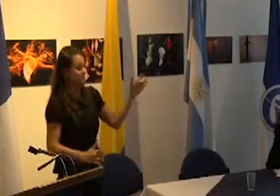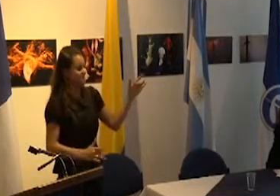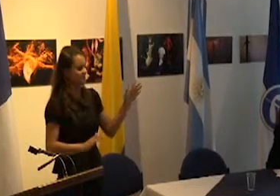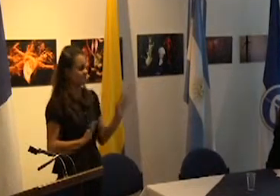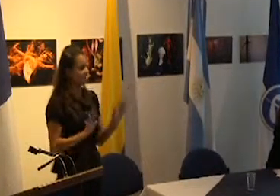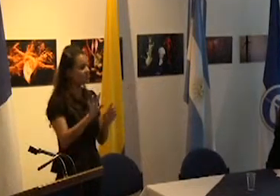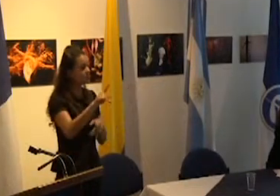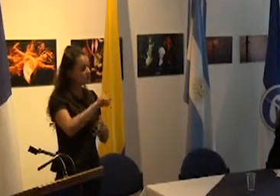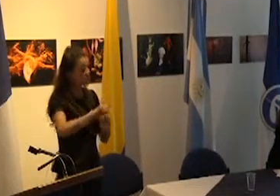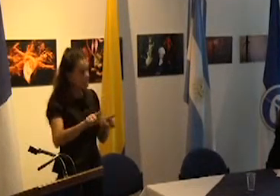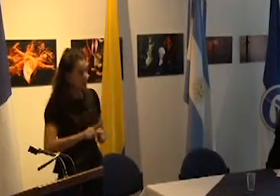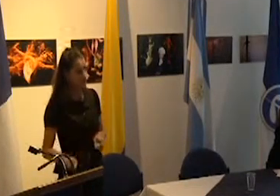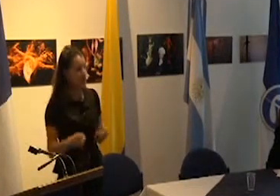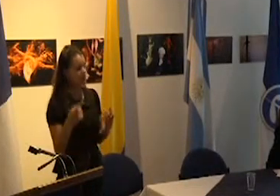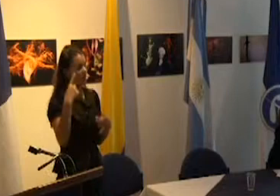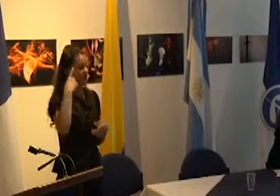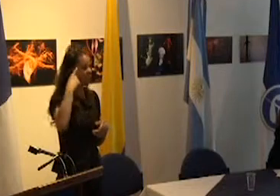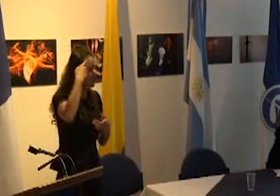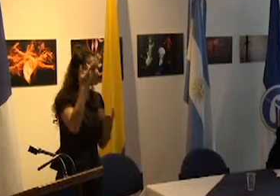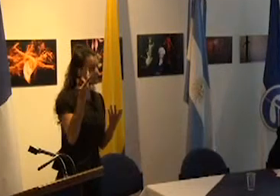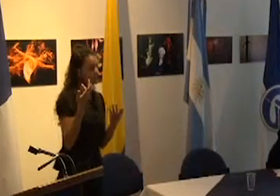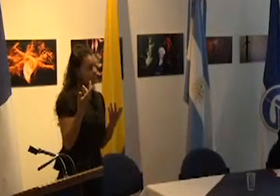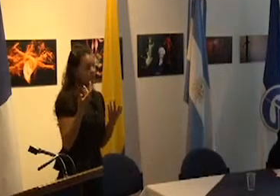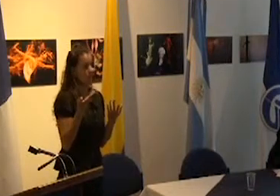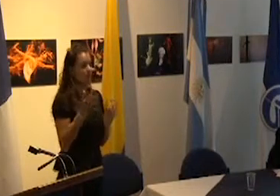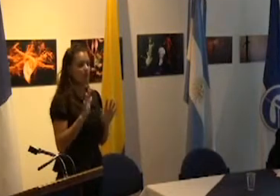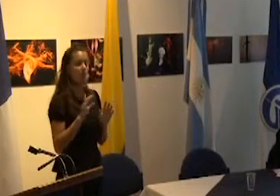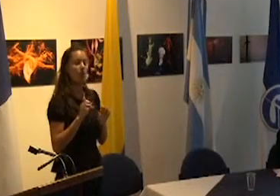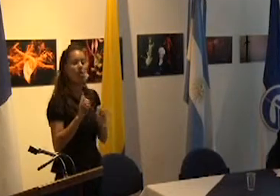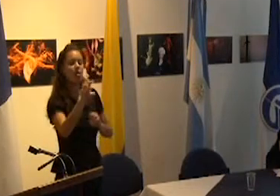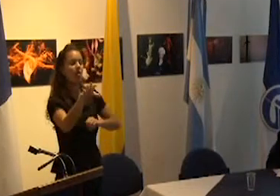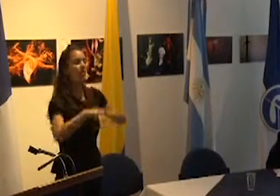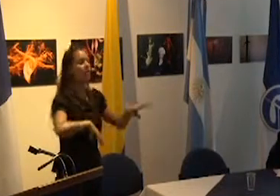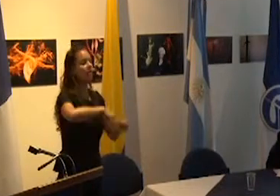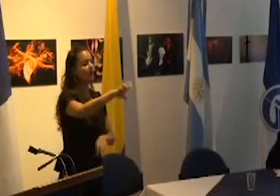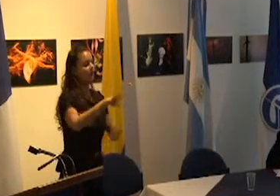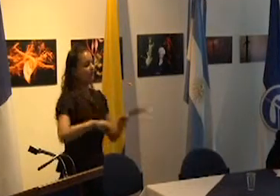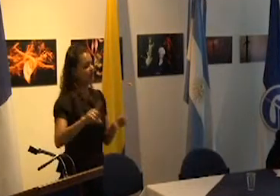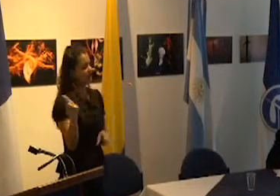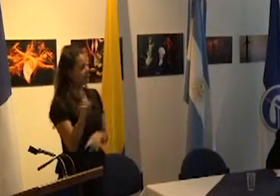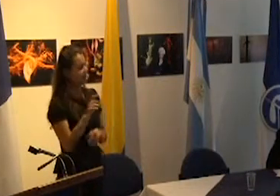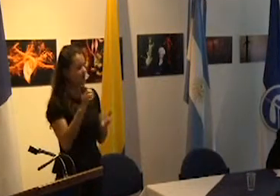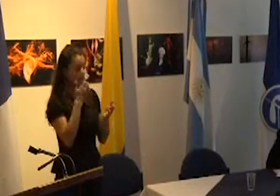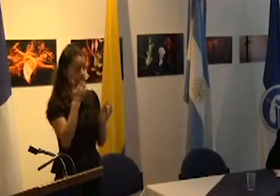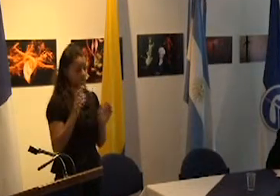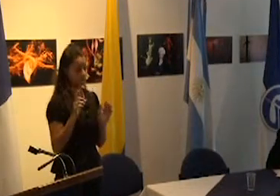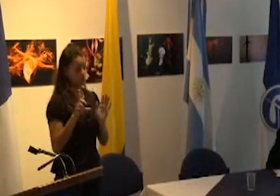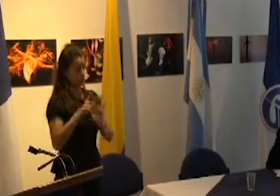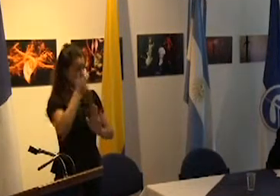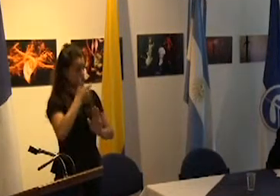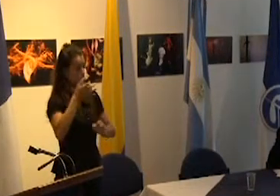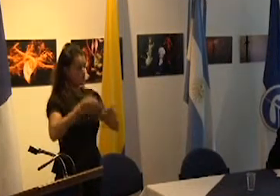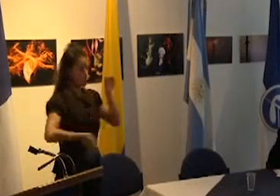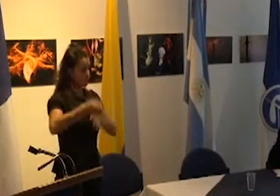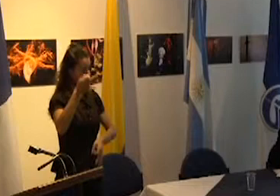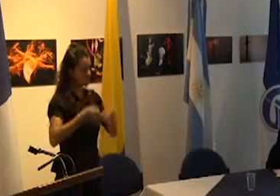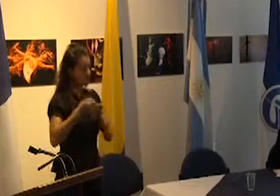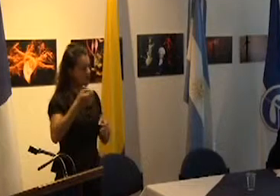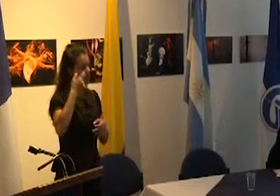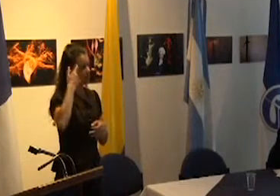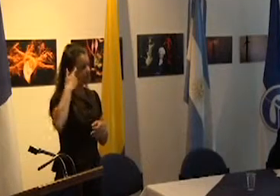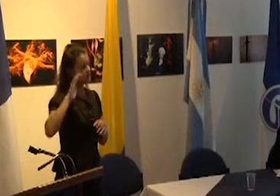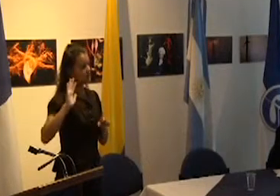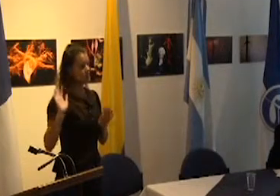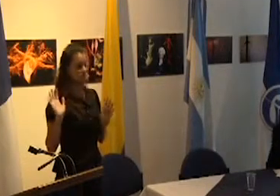riesgos ya no se distribuyen aleatoriamente por lo cual lo justo no es definible a priori con un criterio de validez